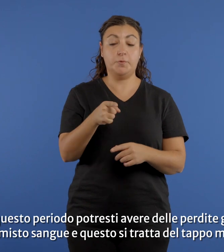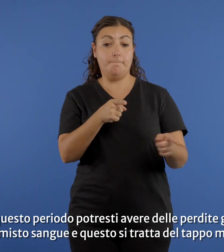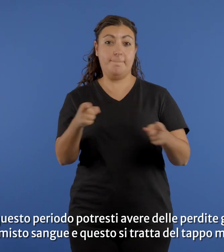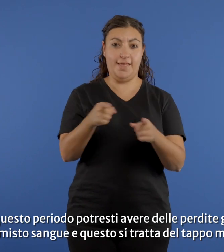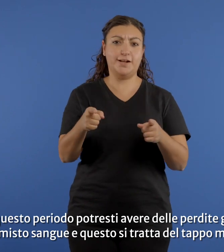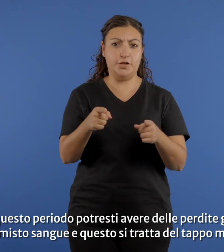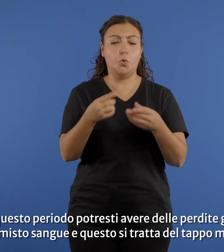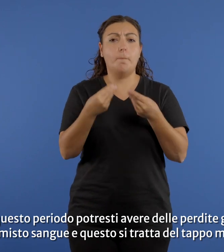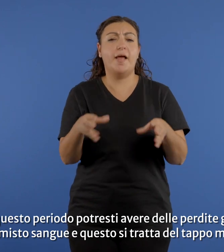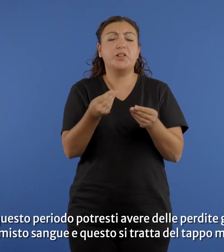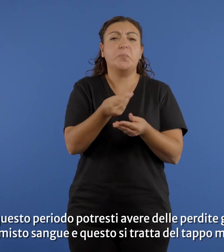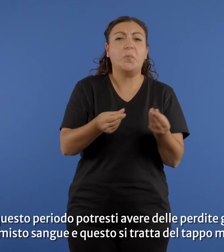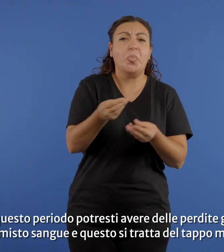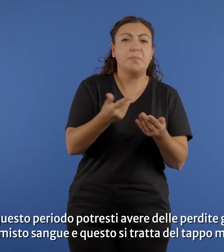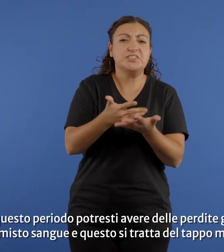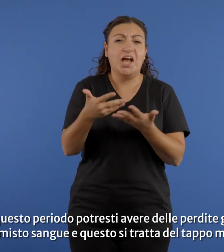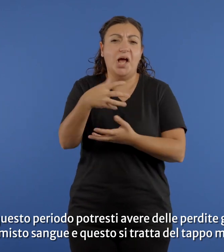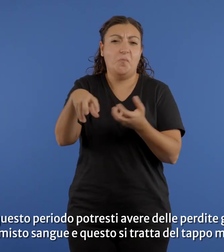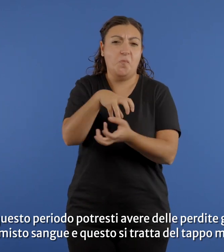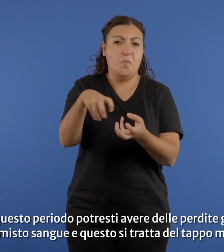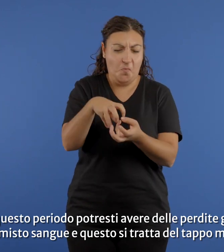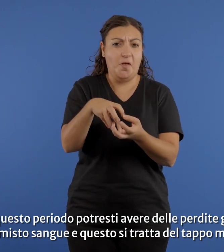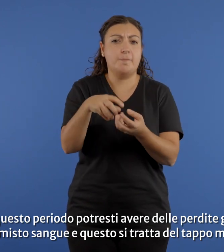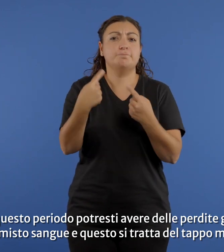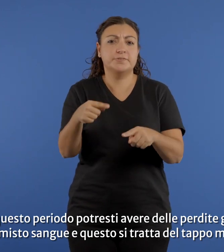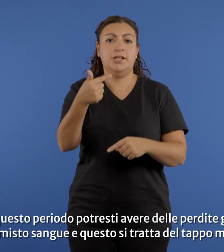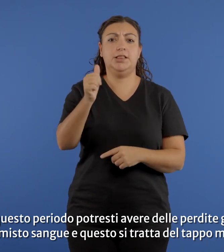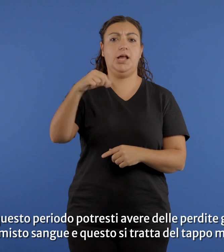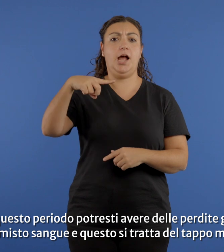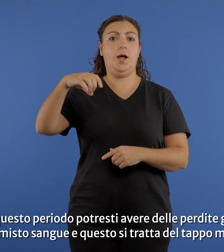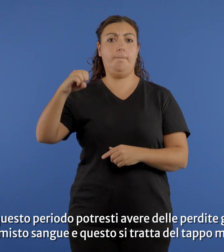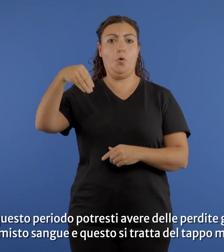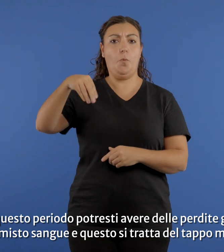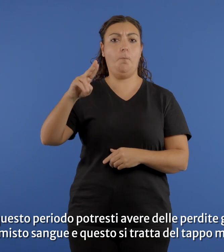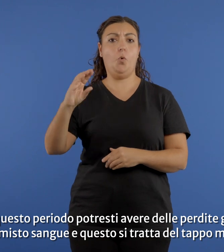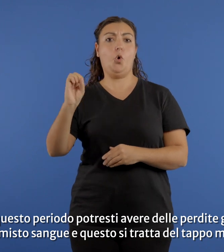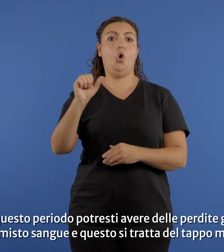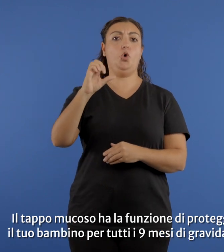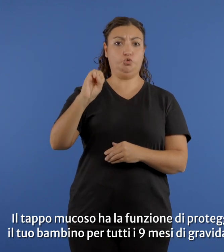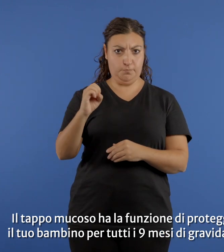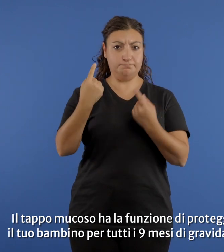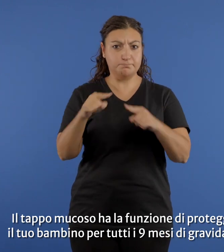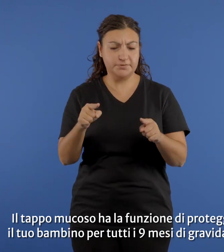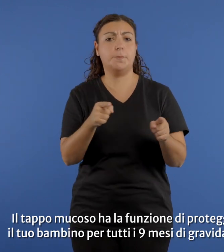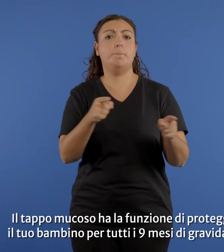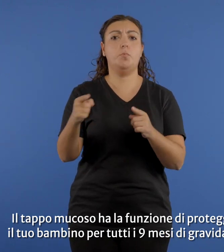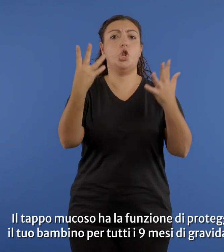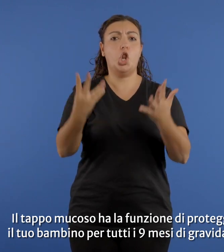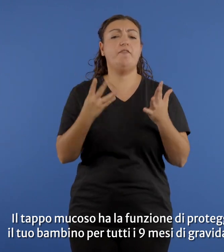periodo potresti avere delle perdite gelatinose misto sangue e questo si tratta del tappo mucoso. Il tappo mucoso ha la funzione di